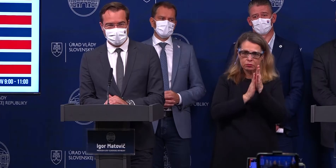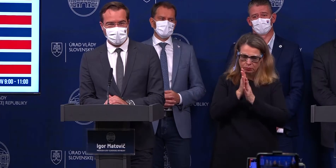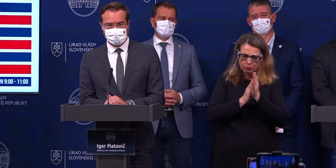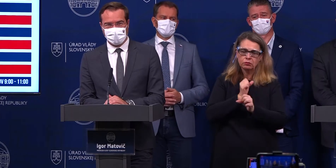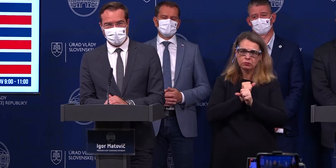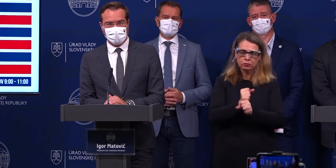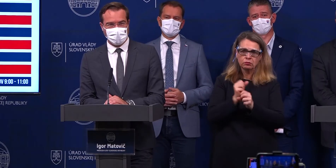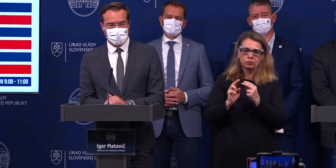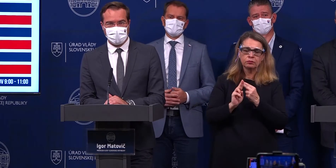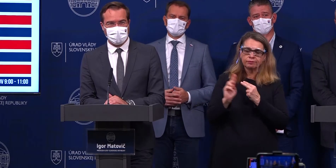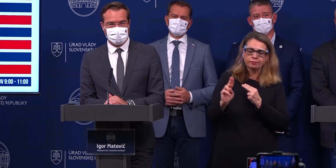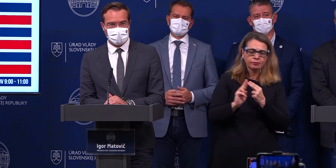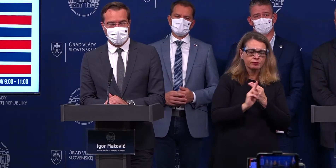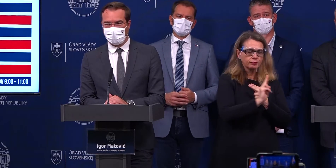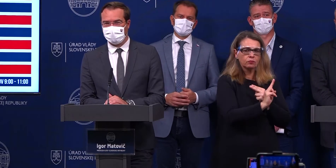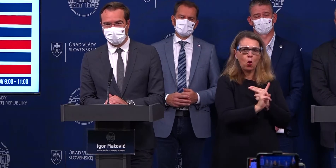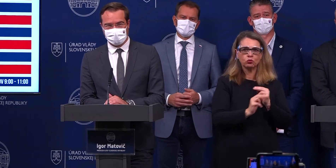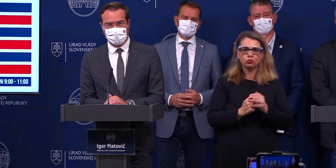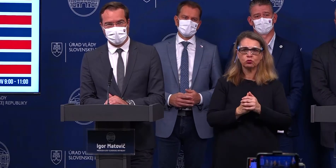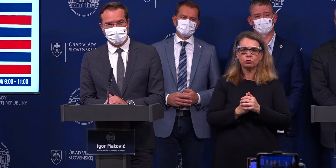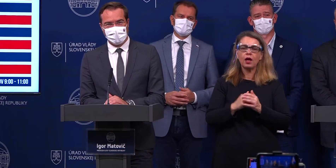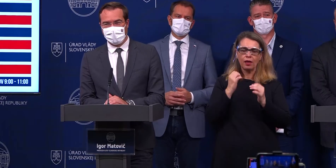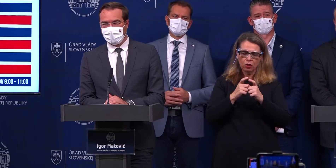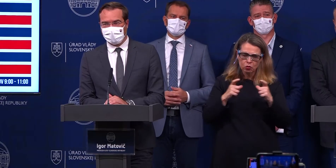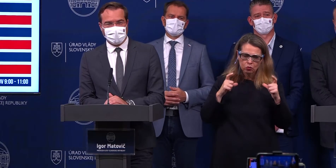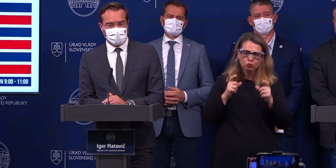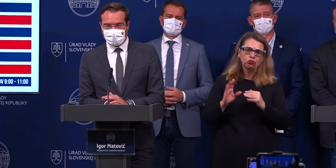dodržiavali naozaj odstupy, dvojmetrové odstupy, aj keď sú v rúškach,